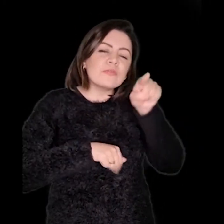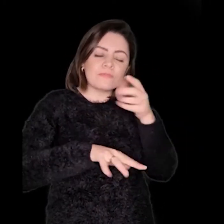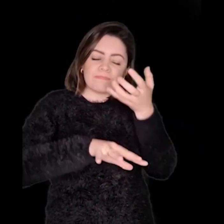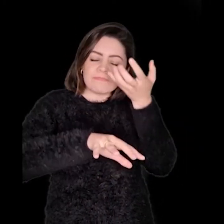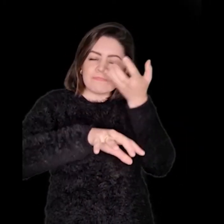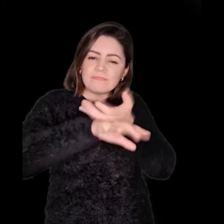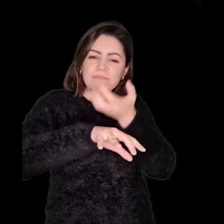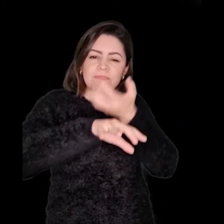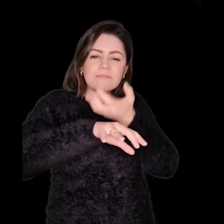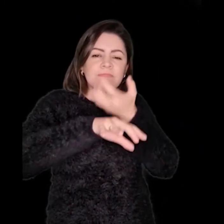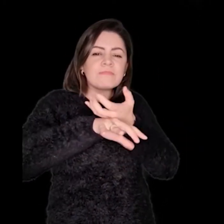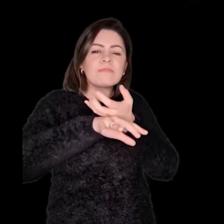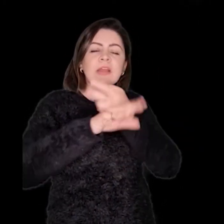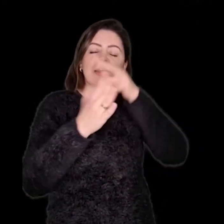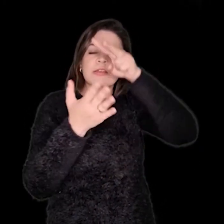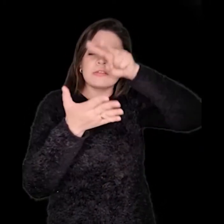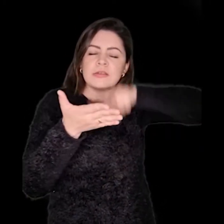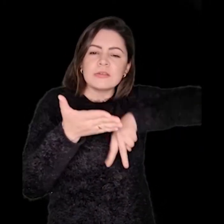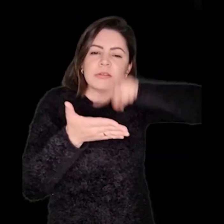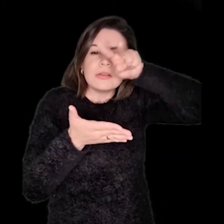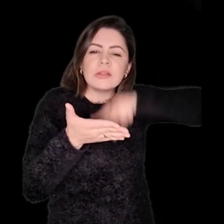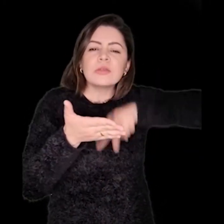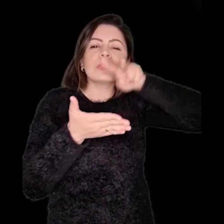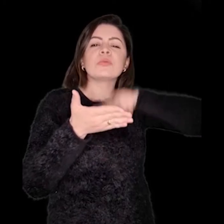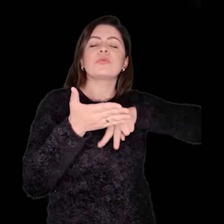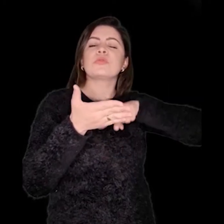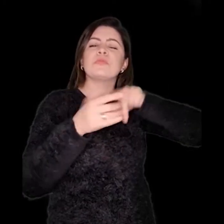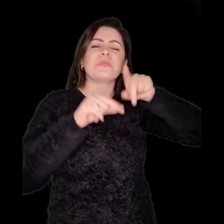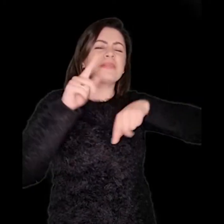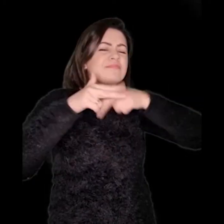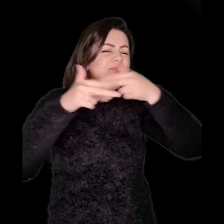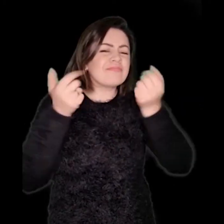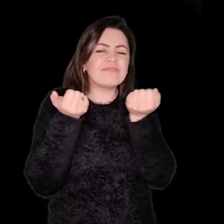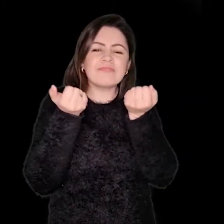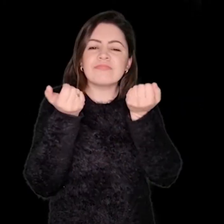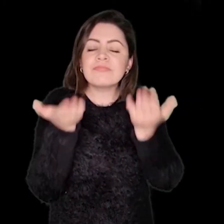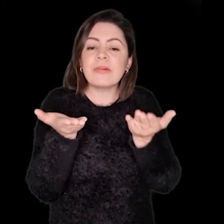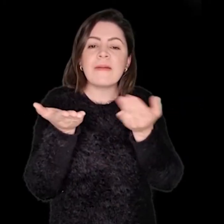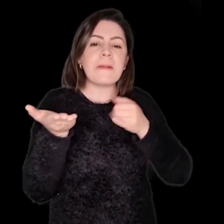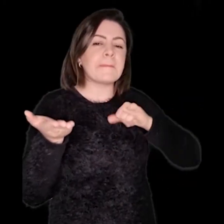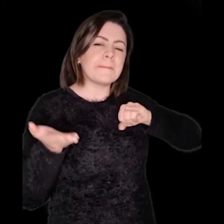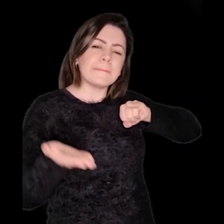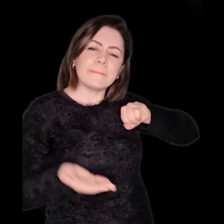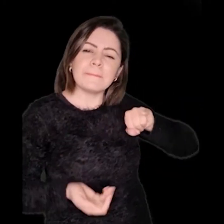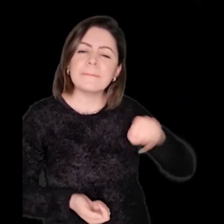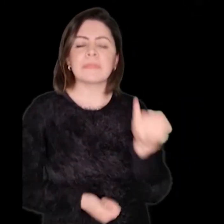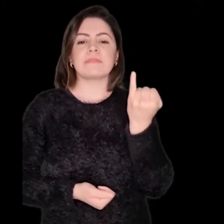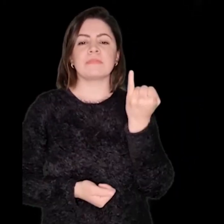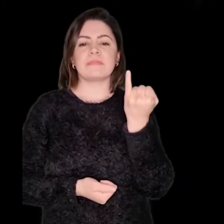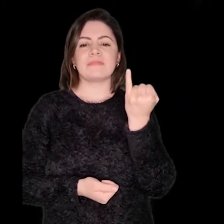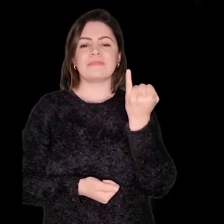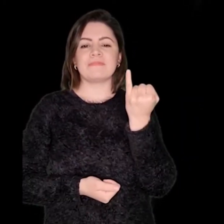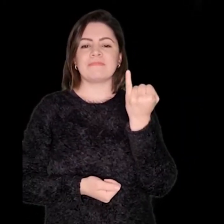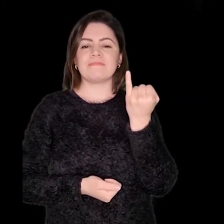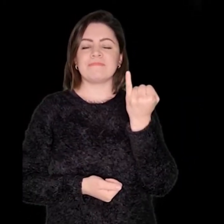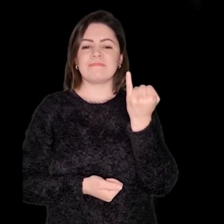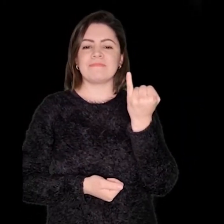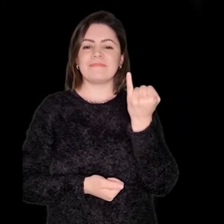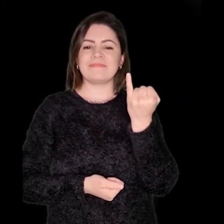Eu espero que vocês aproveitem a nossa disciplina, realizem as leituras, aproveitem cada